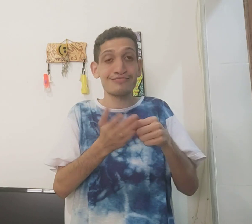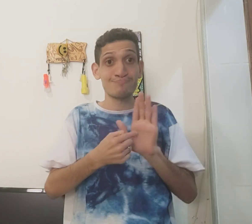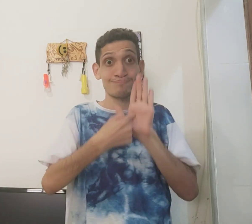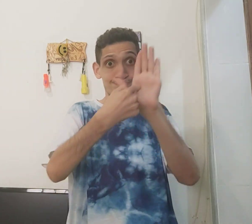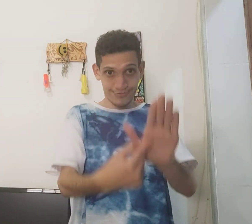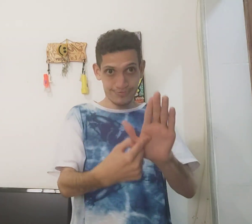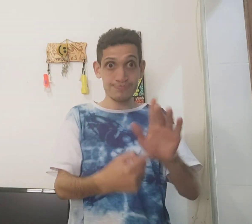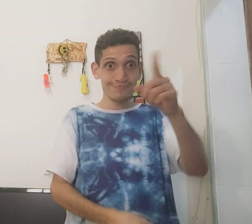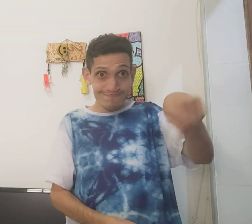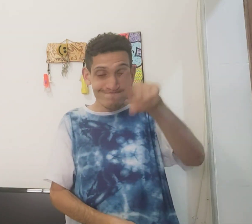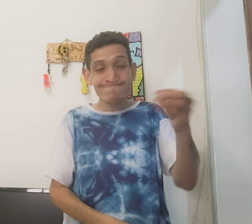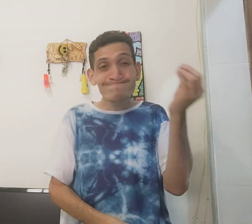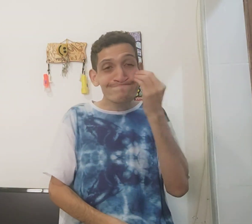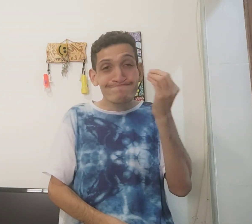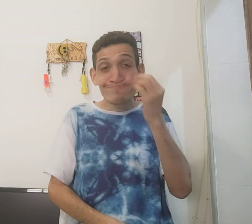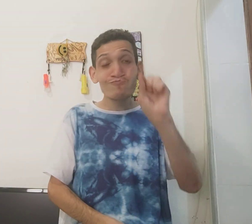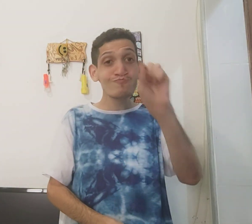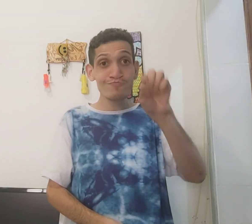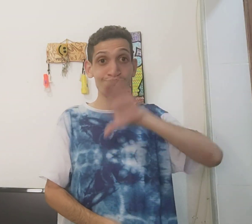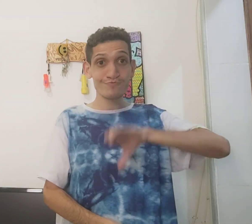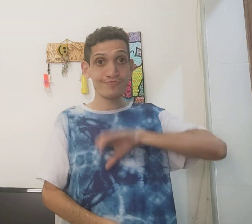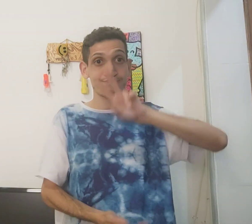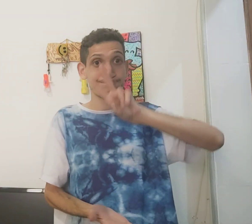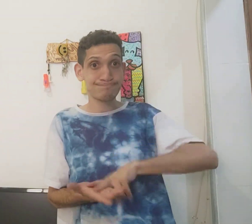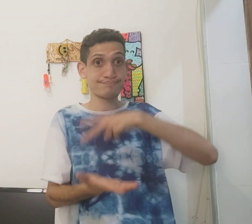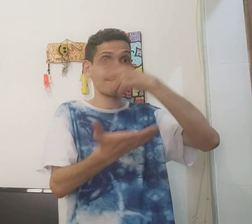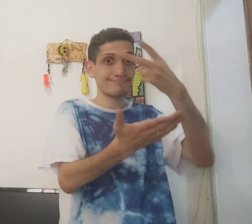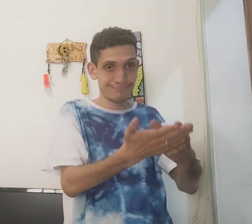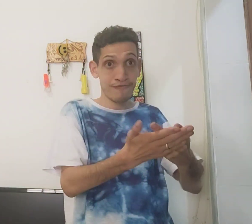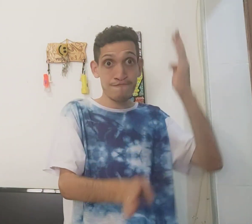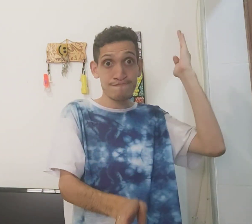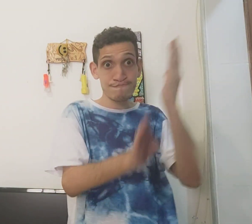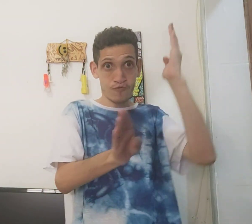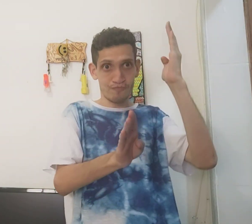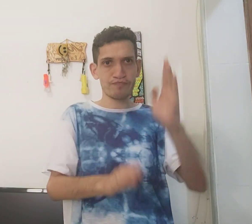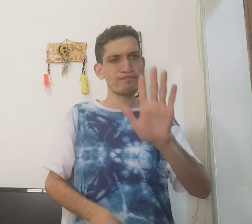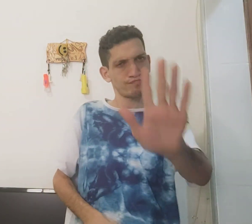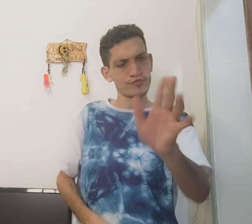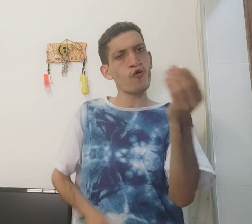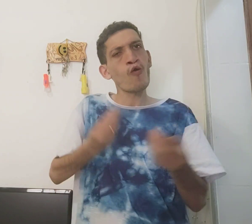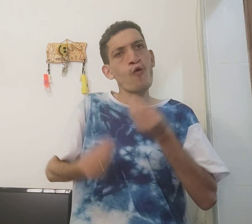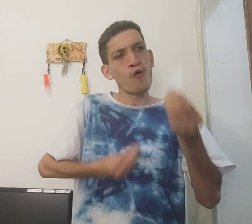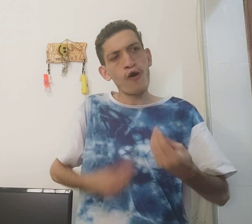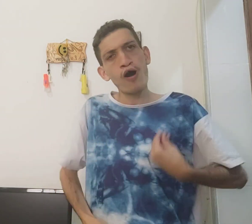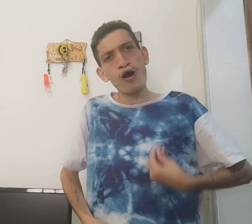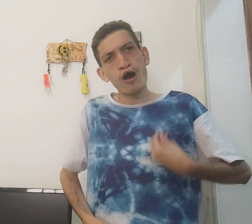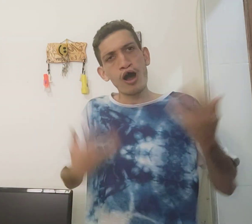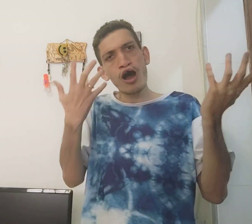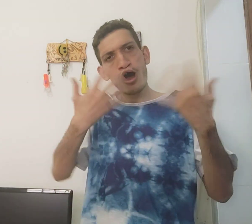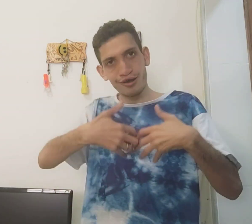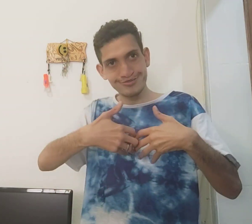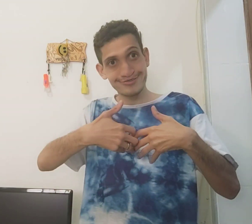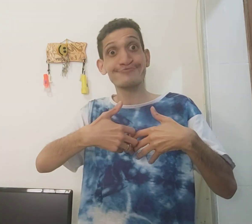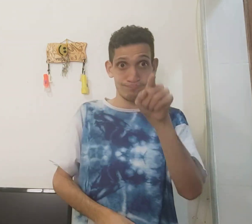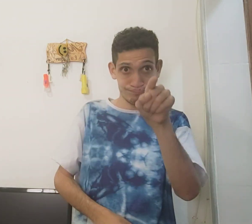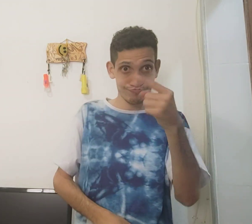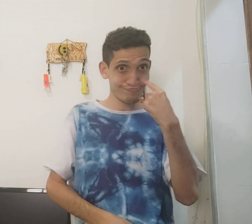que eu reuni e vocês vão tentar descobrir qual a tradução para o português. Como que vai